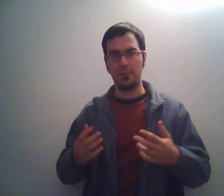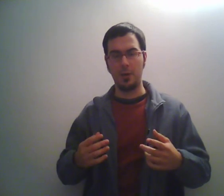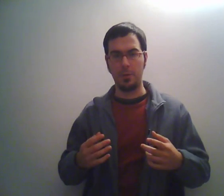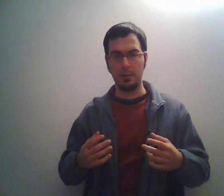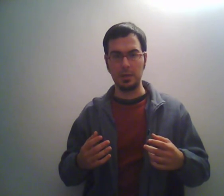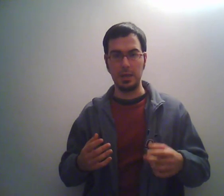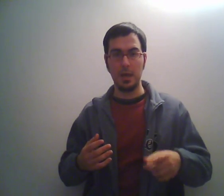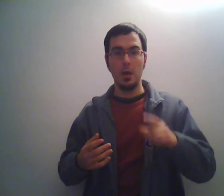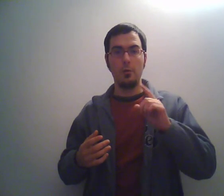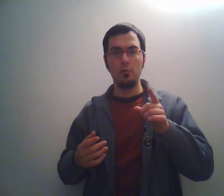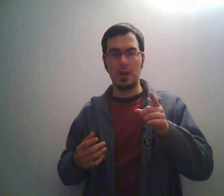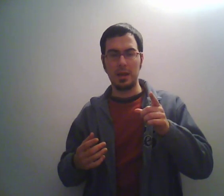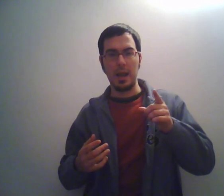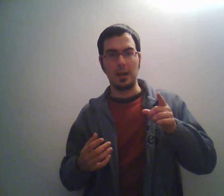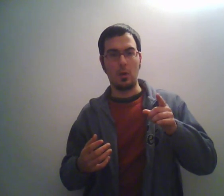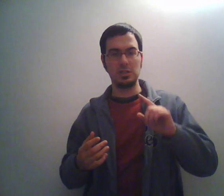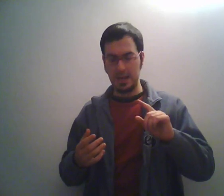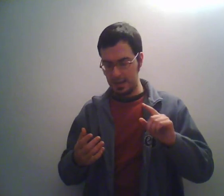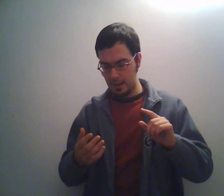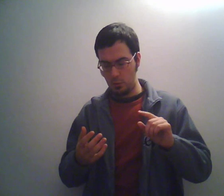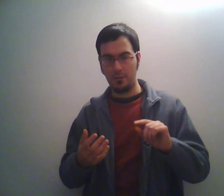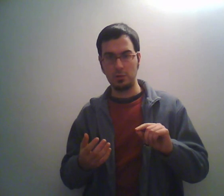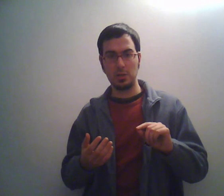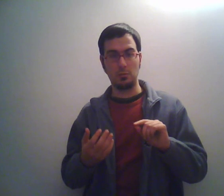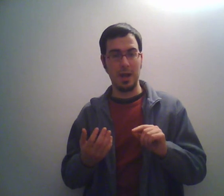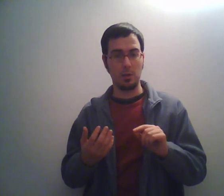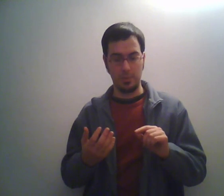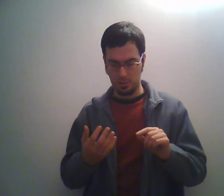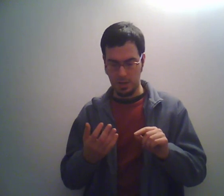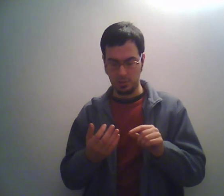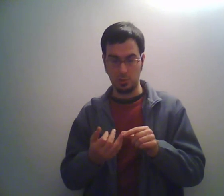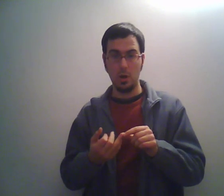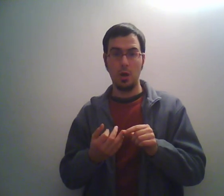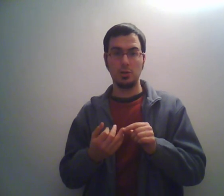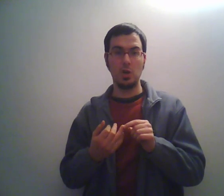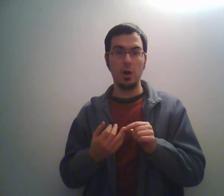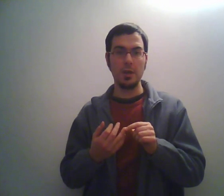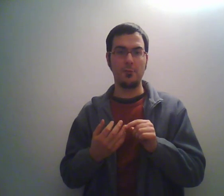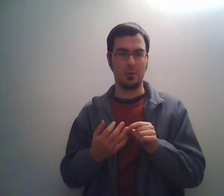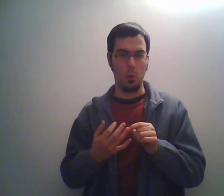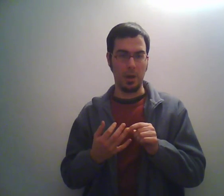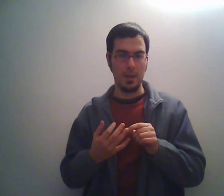faranno parodie. una tra l'altro si lega con la voce di un altro personaggio, Joy Fatone